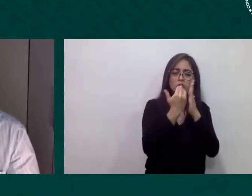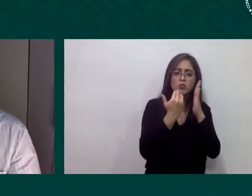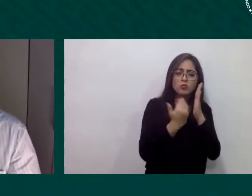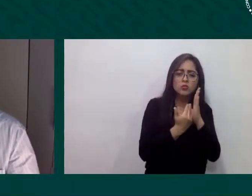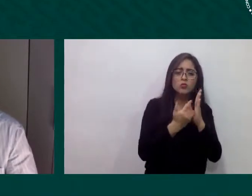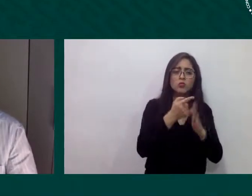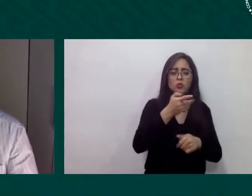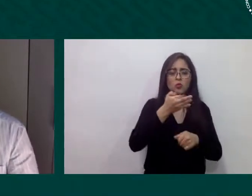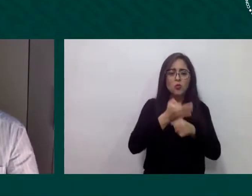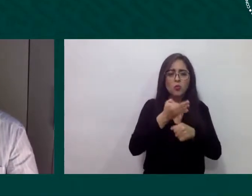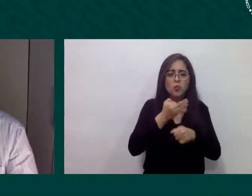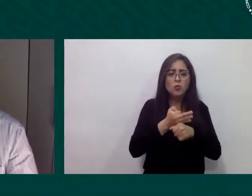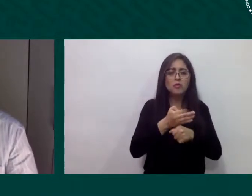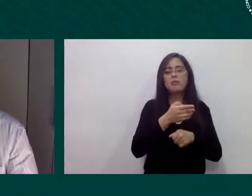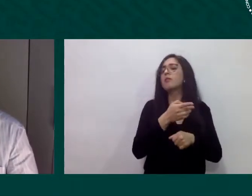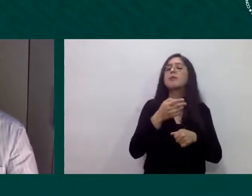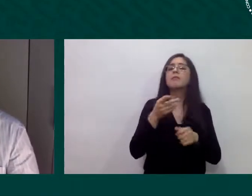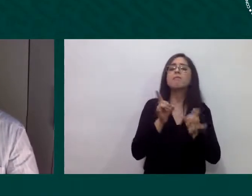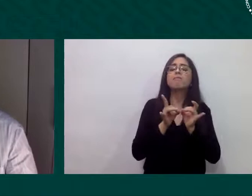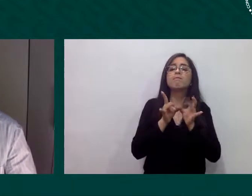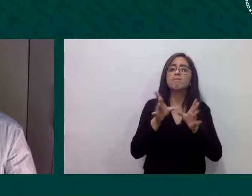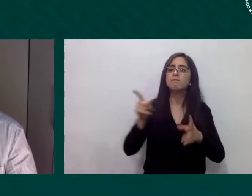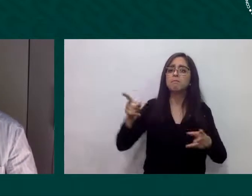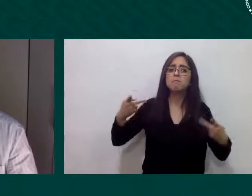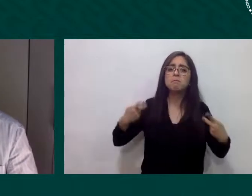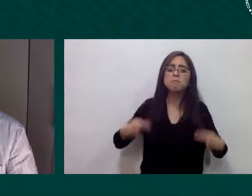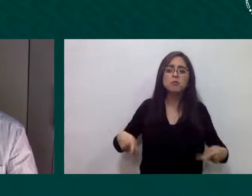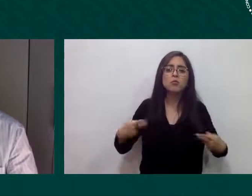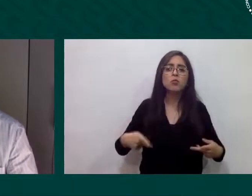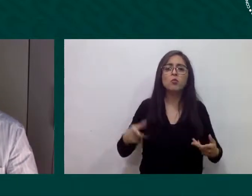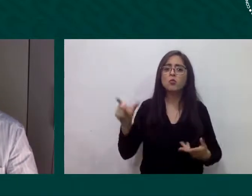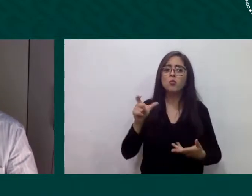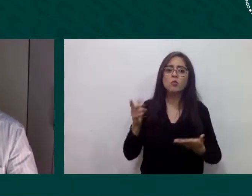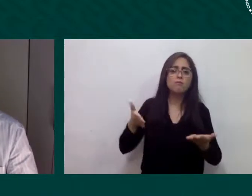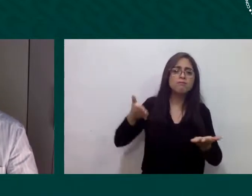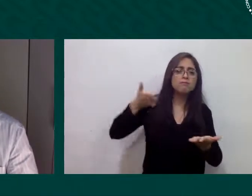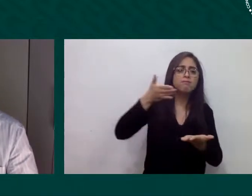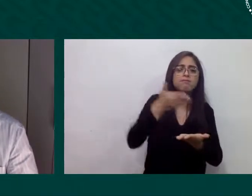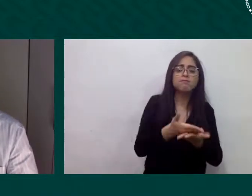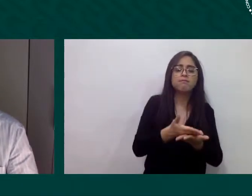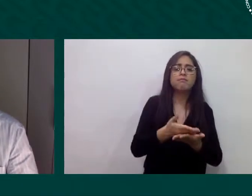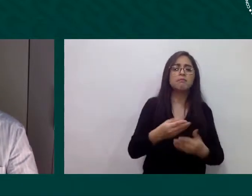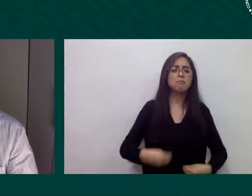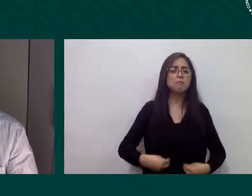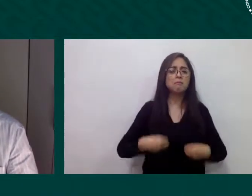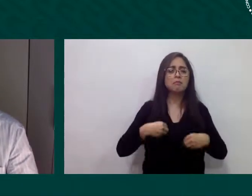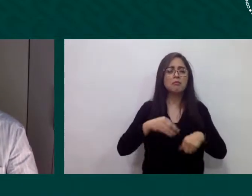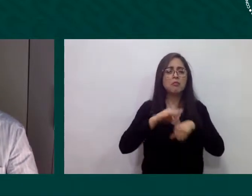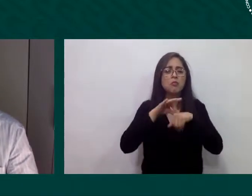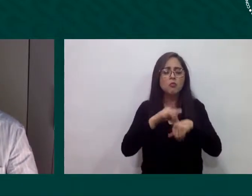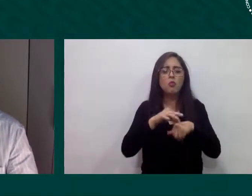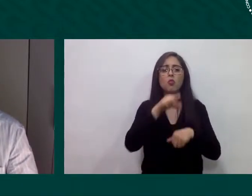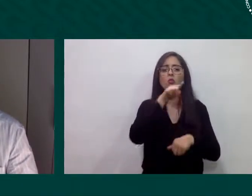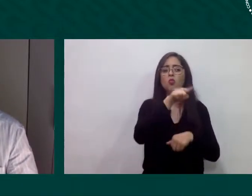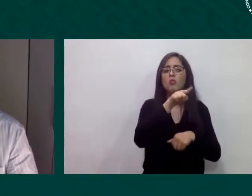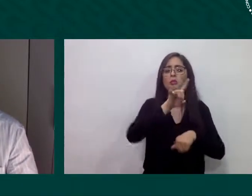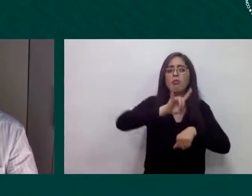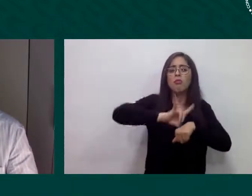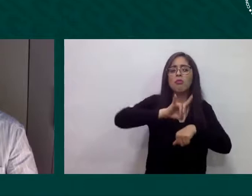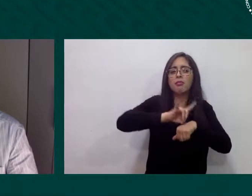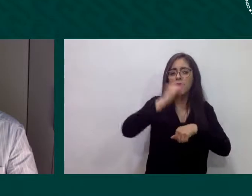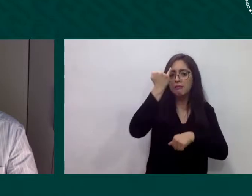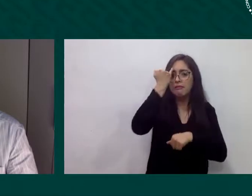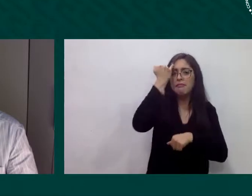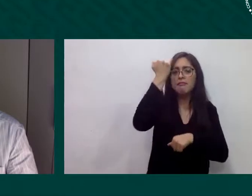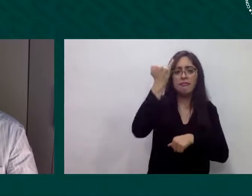enfrenten la situación real y no a la imaginada en este sentido los gobiernos